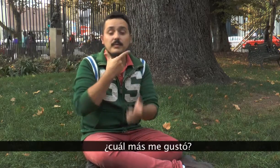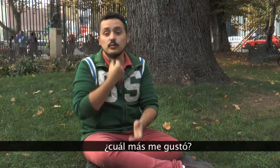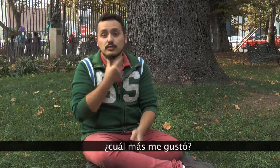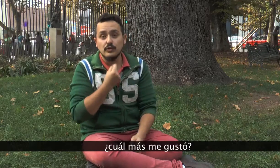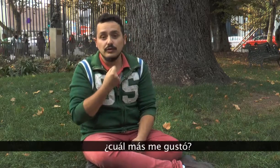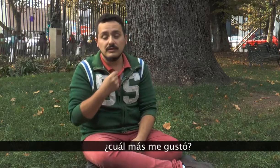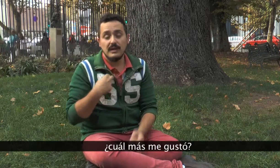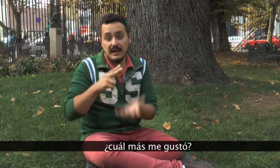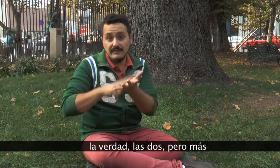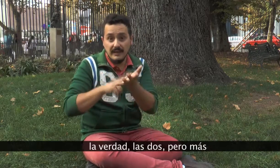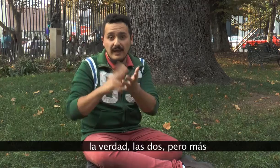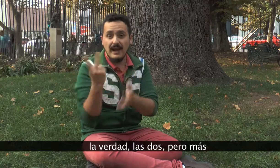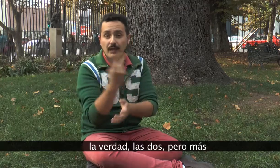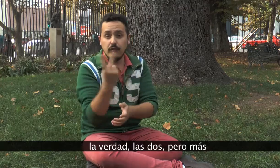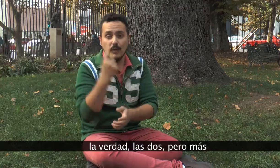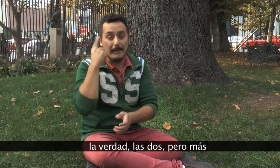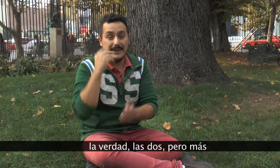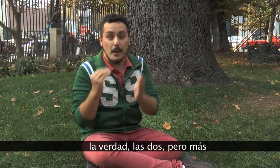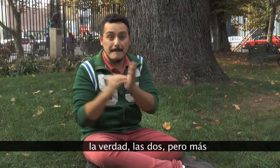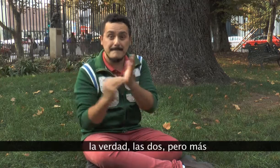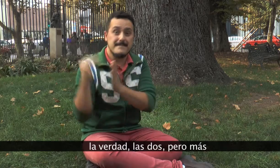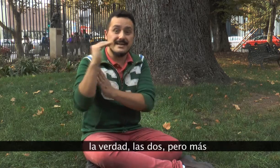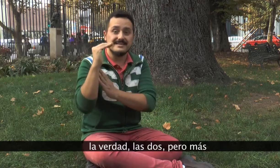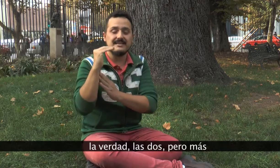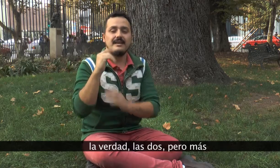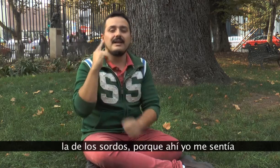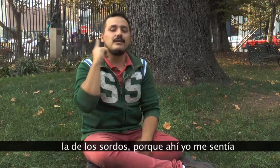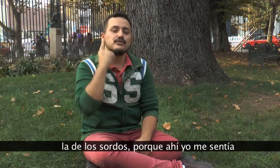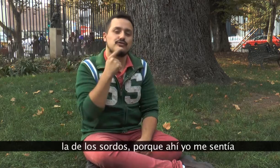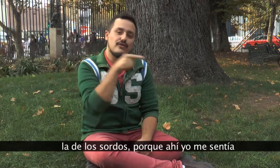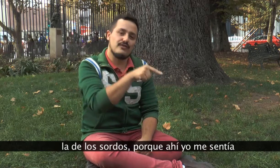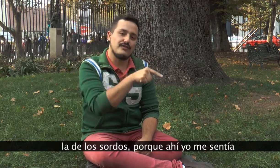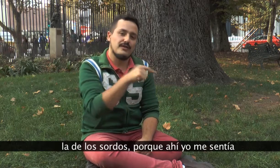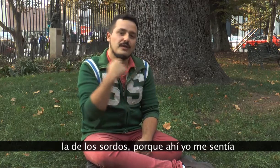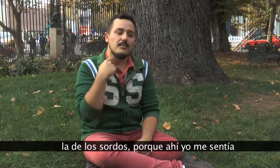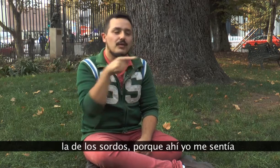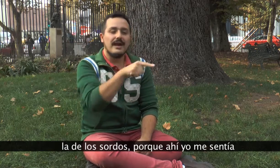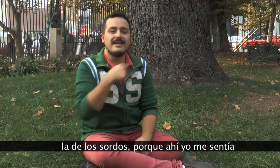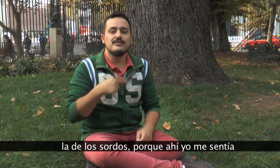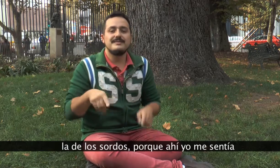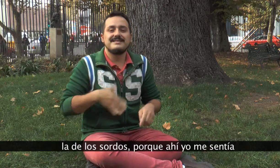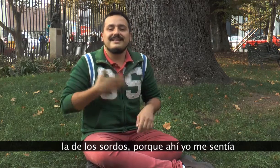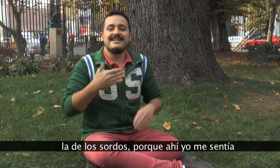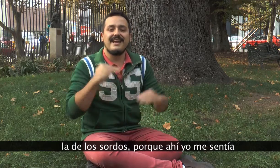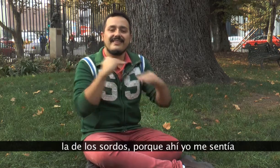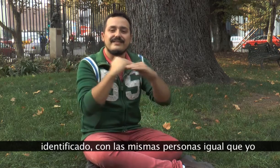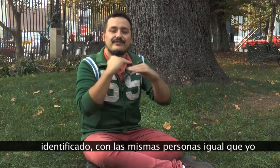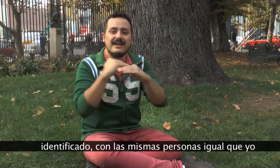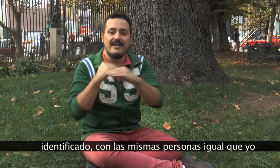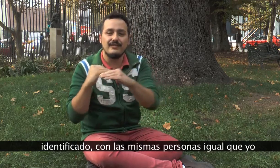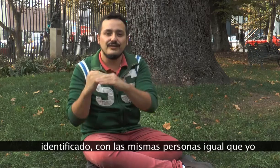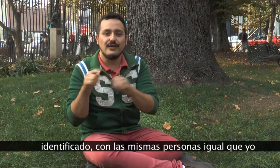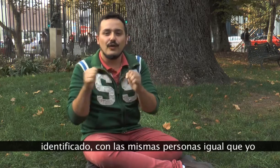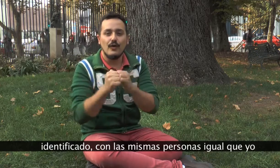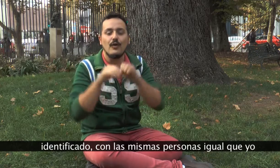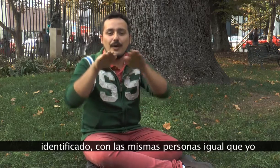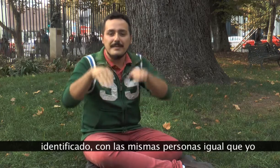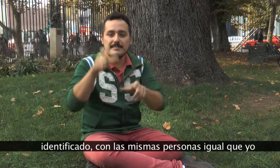me gustó la verdad, las dos, pero más la de los sordos. Porque ahí yo me sentía identificado con la misma